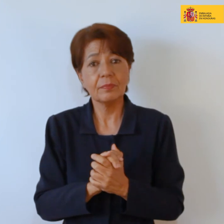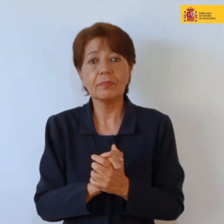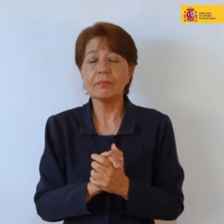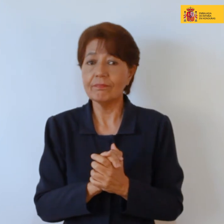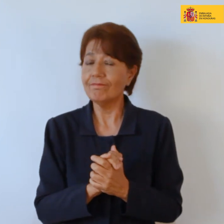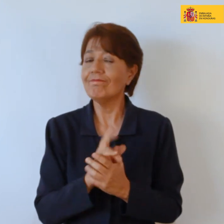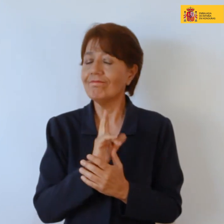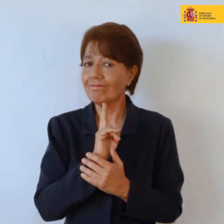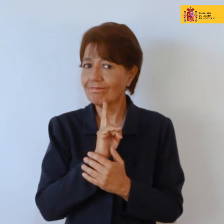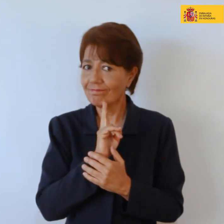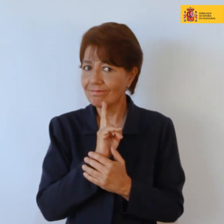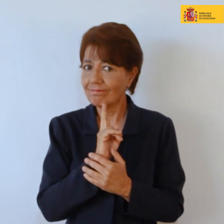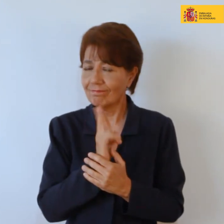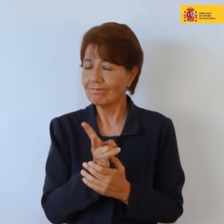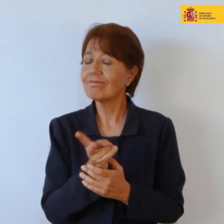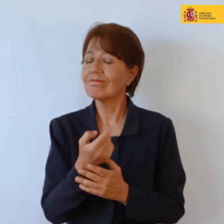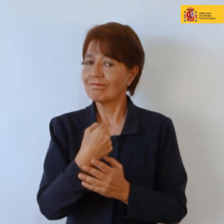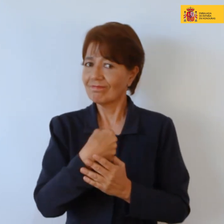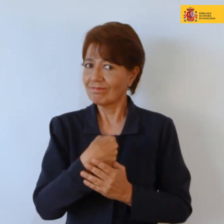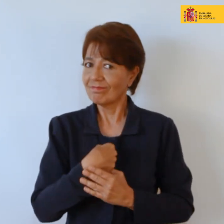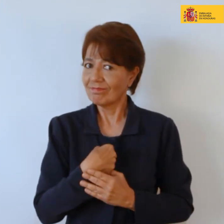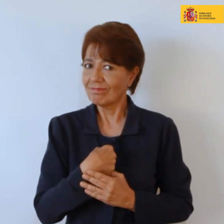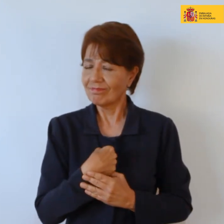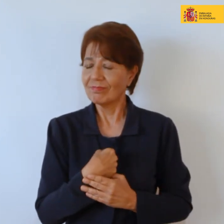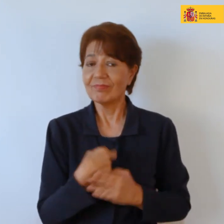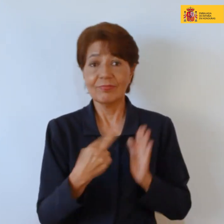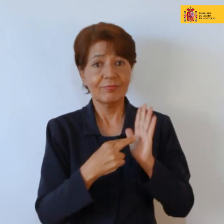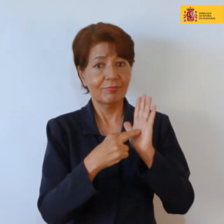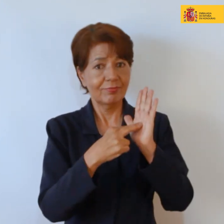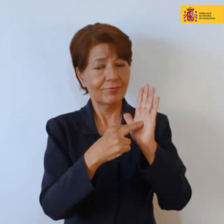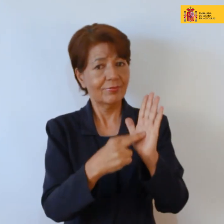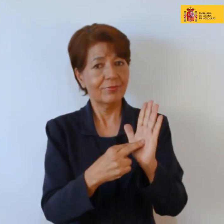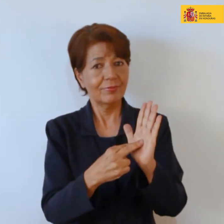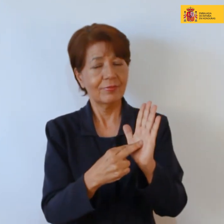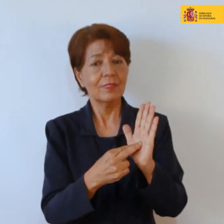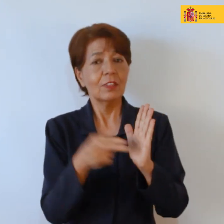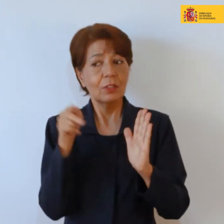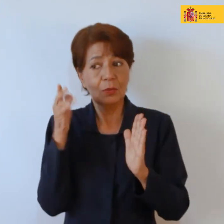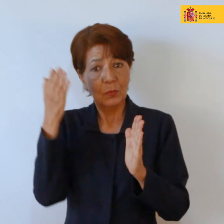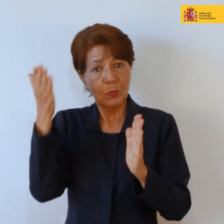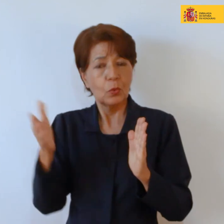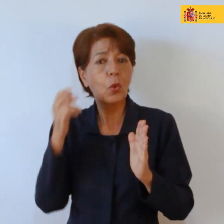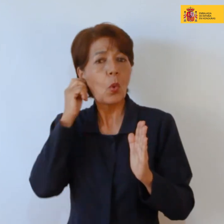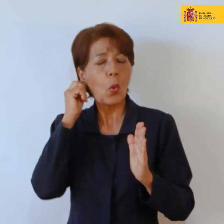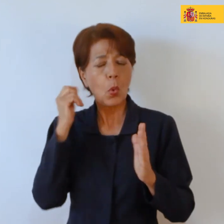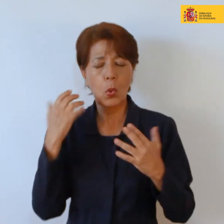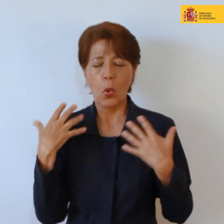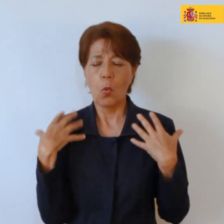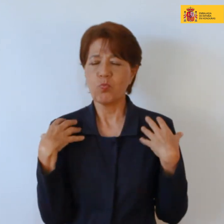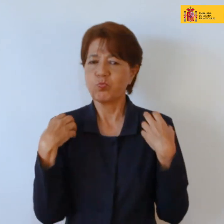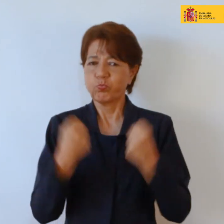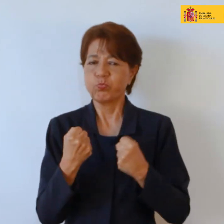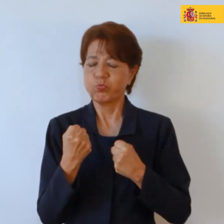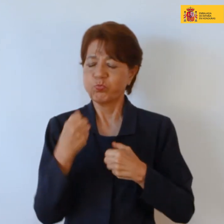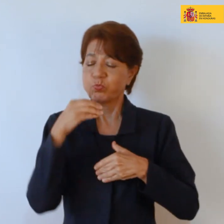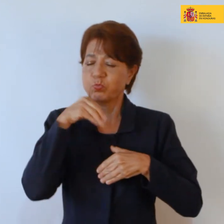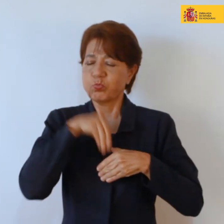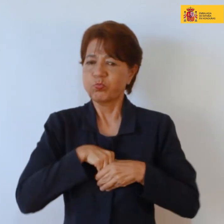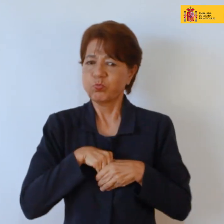para mí era una representación de una mujer empoderada y y que